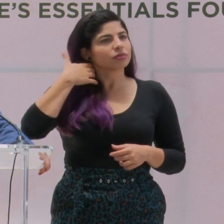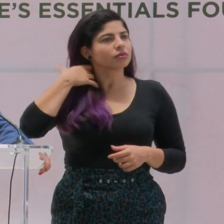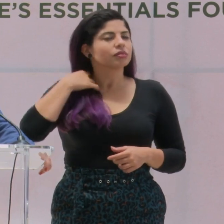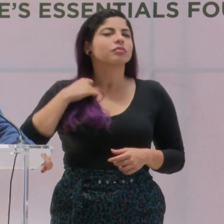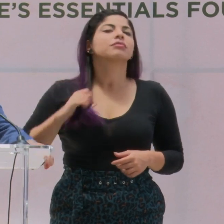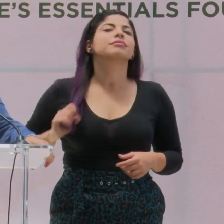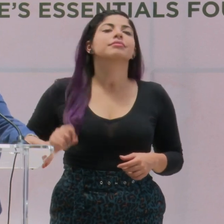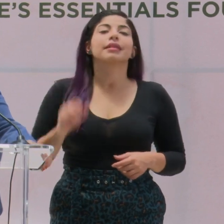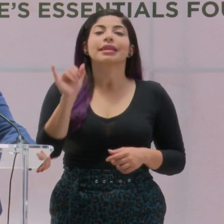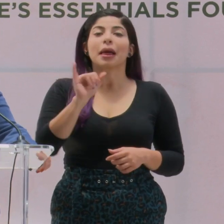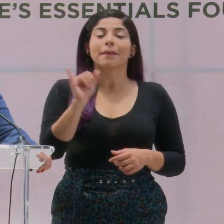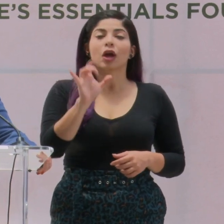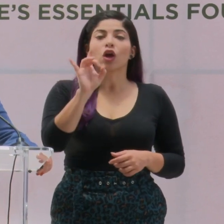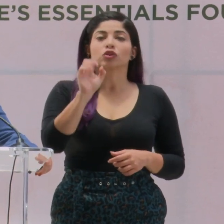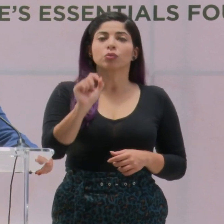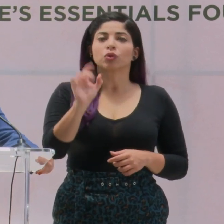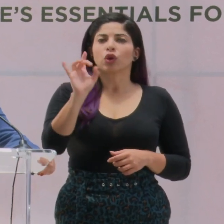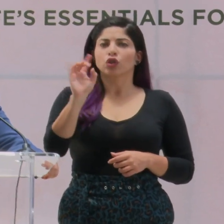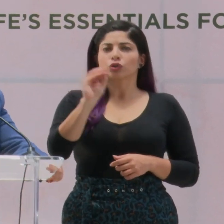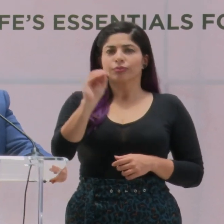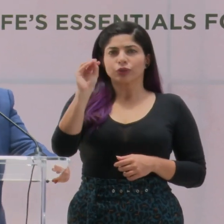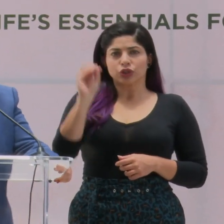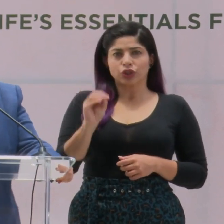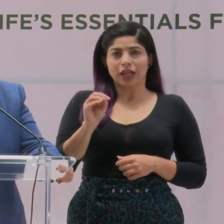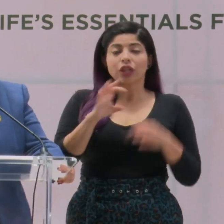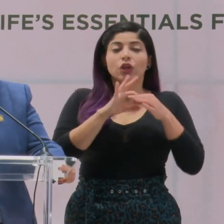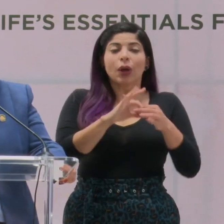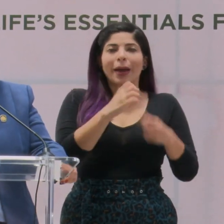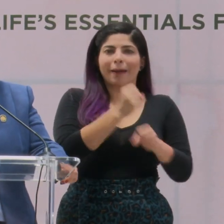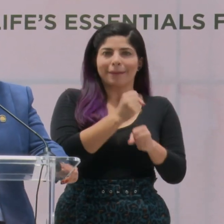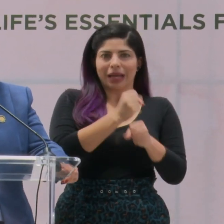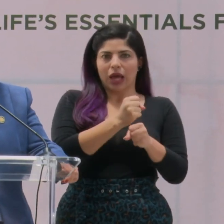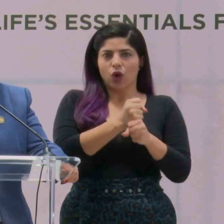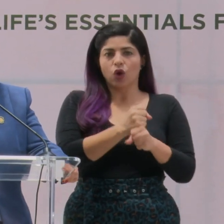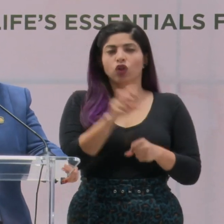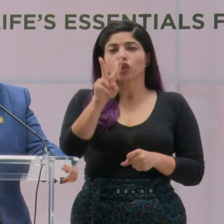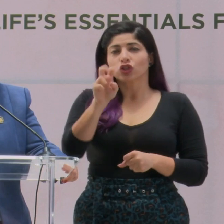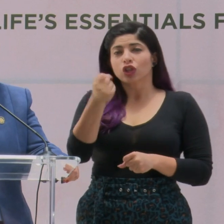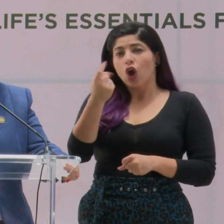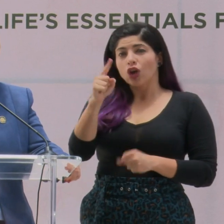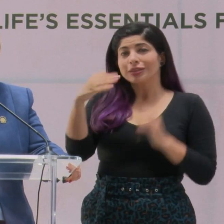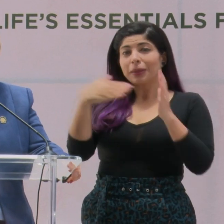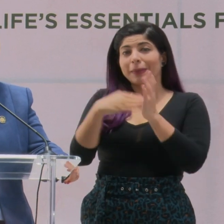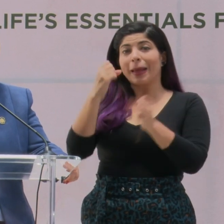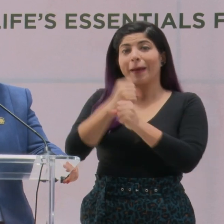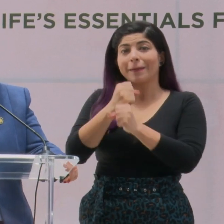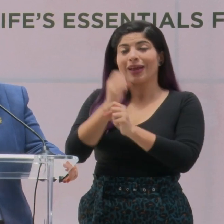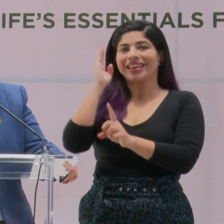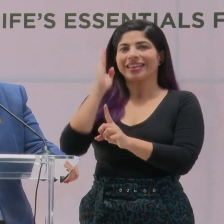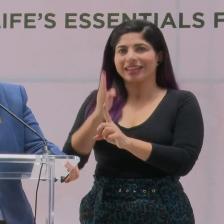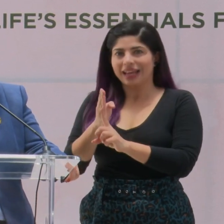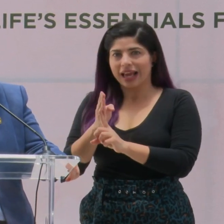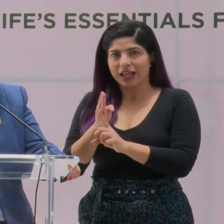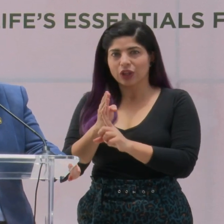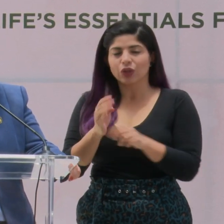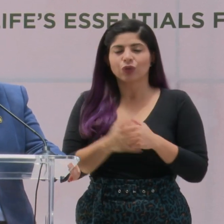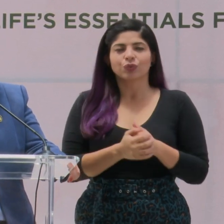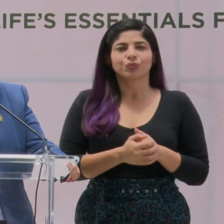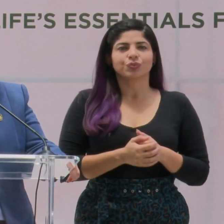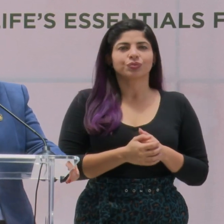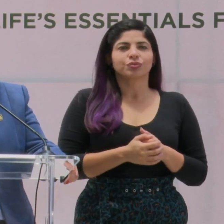También, 8.8% de los empleos, 211 mil empleos directos, lo dice